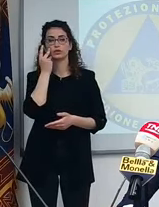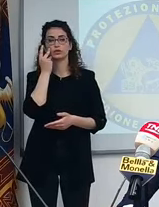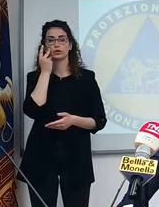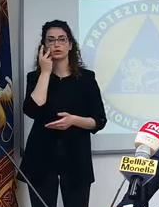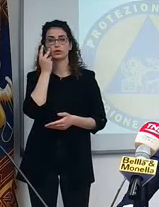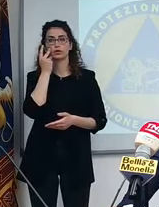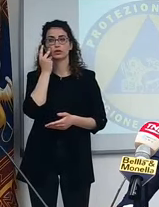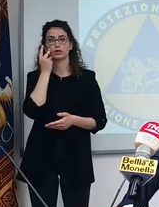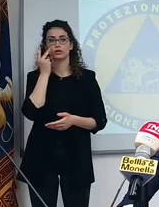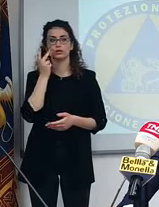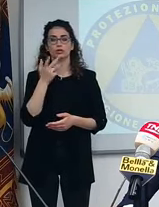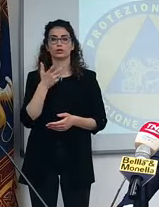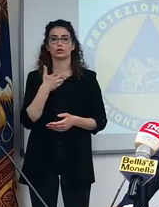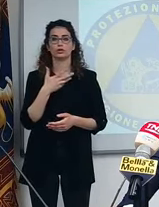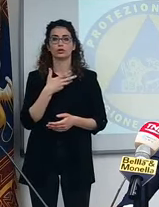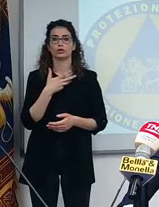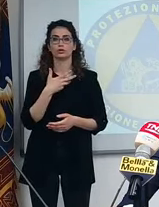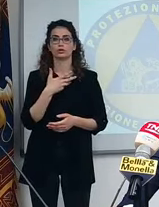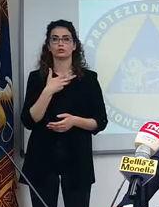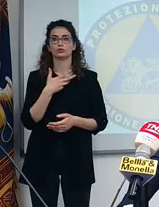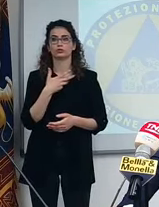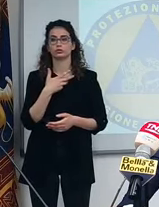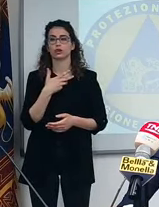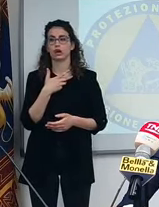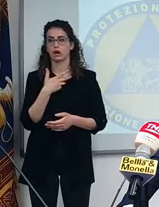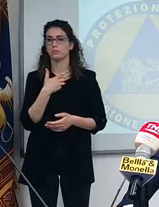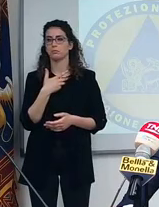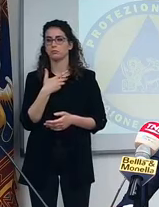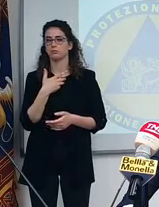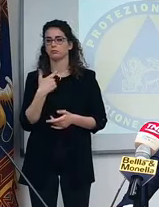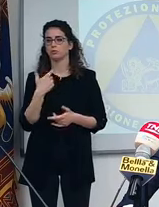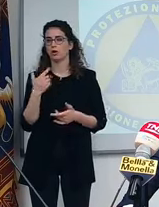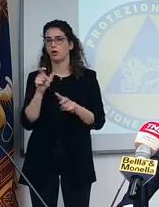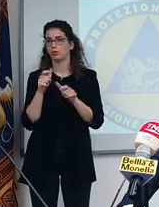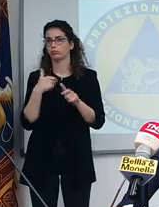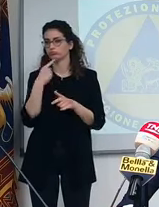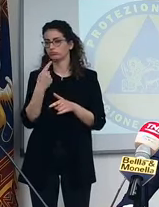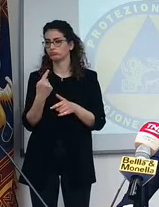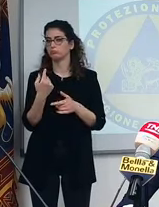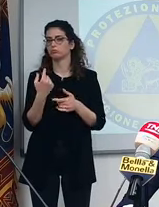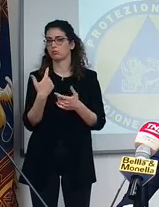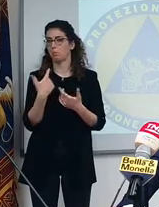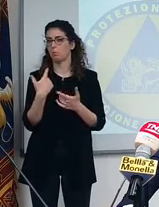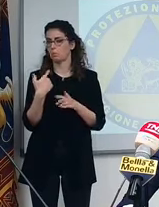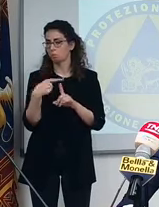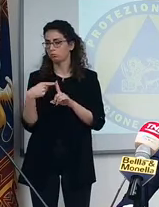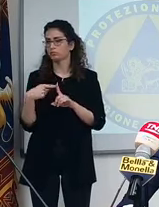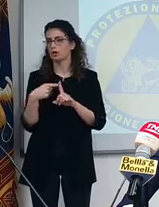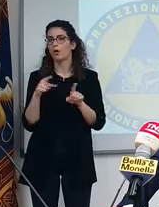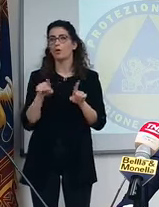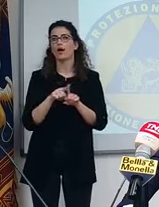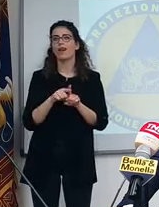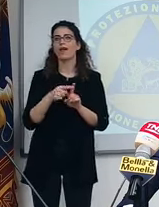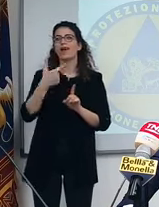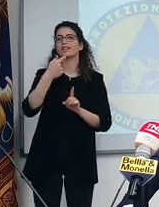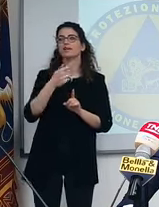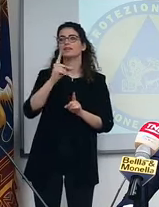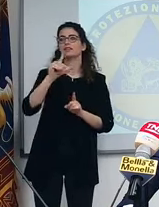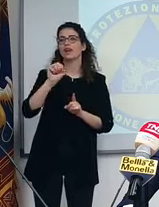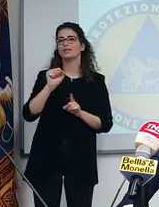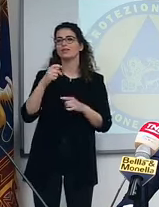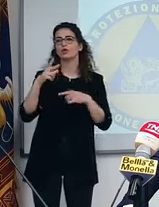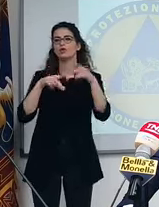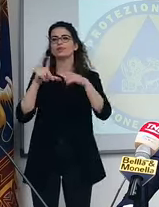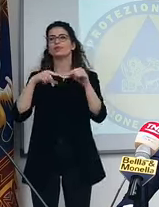ci sono state date buone recensioni... Come il TripAdvisor. Come il TripAdvisor. 5